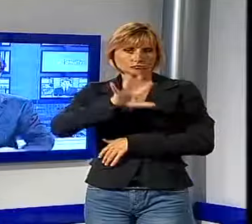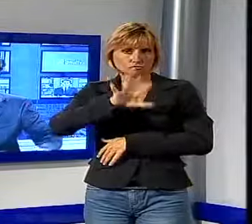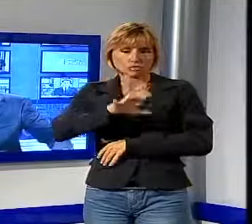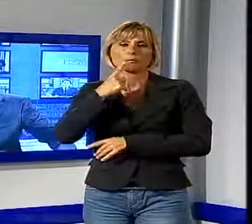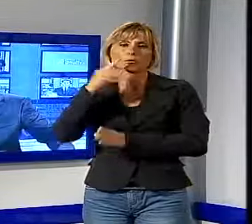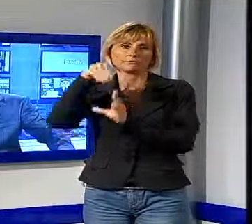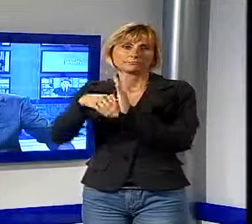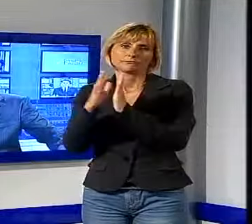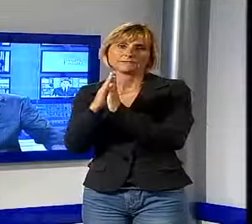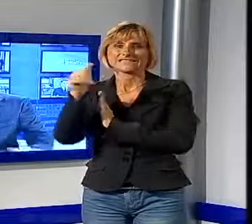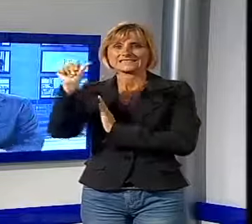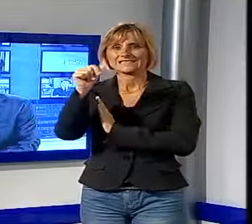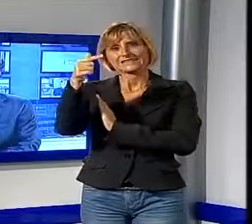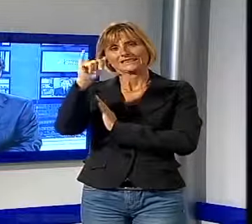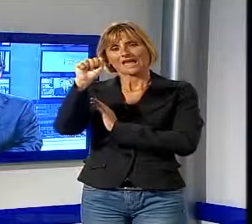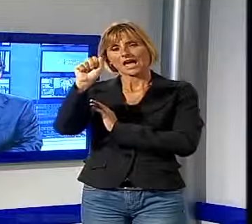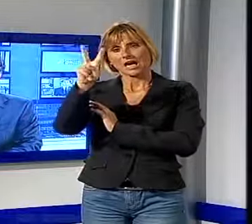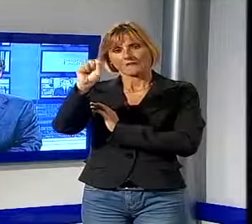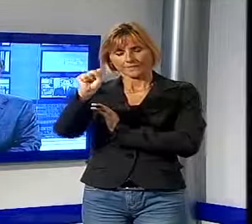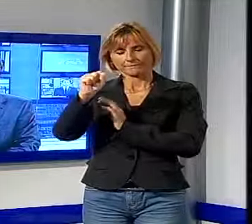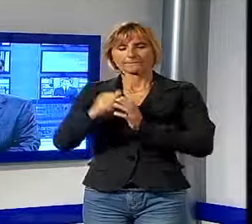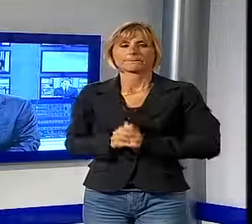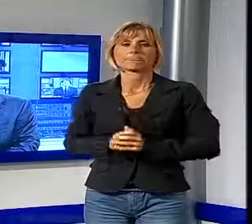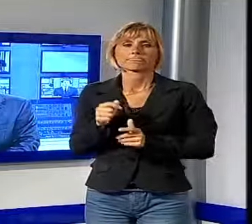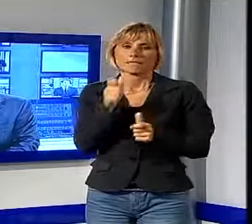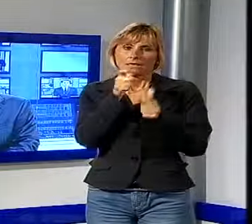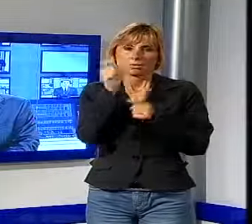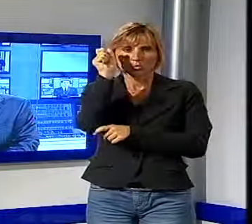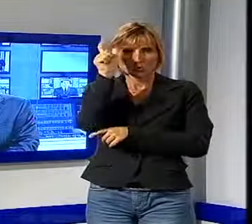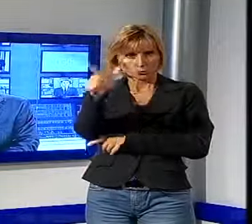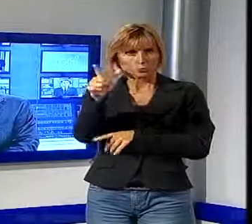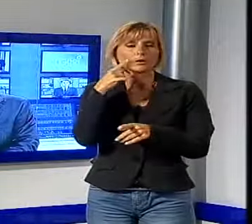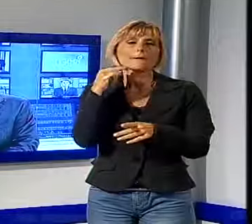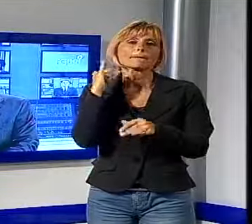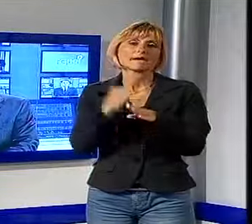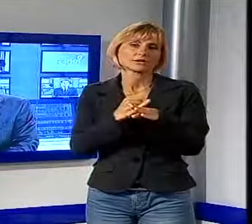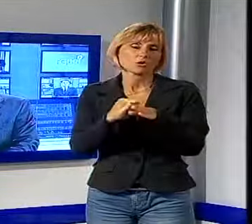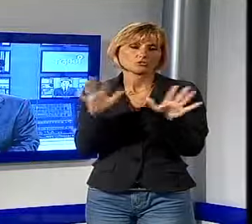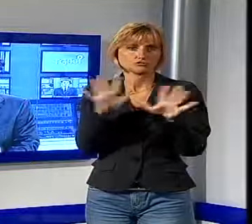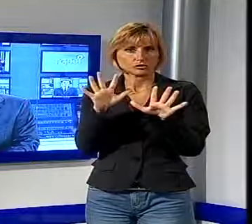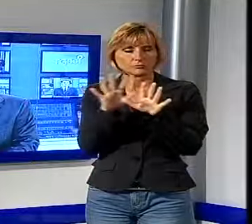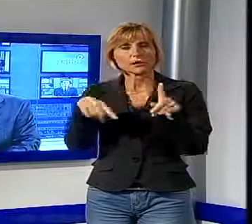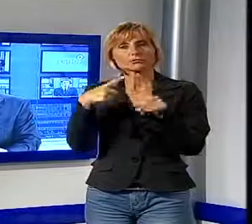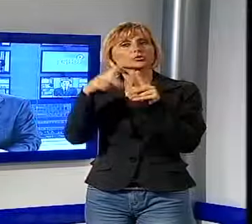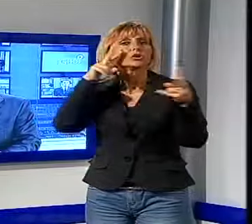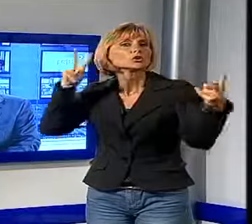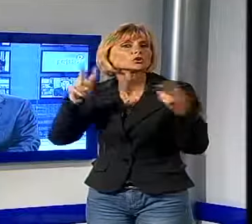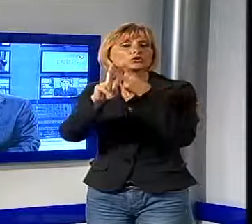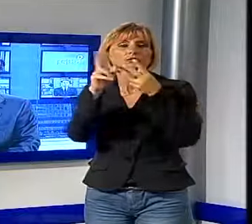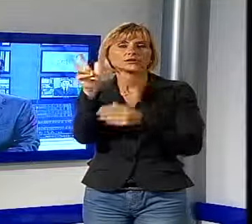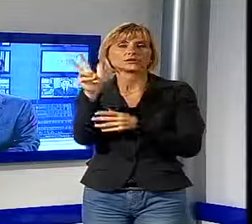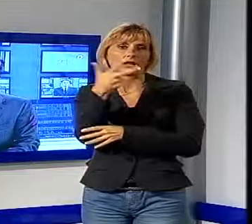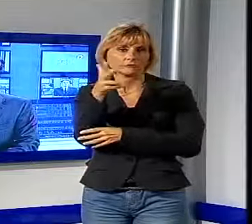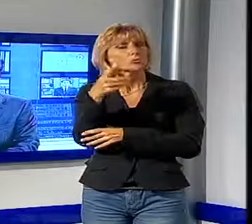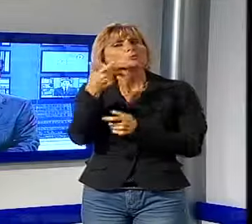di Stiava. Adesso parliamo di cultura, in particolare di cinema, cinema che incontra però anche la televisione. Fra poco